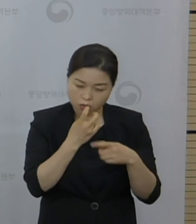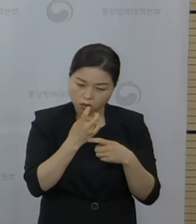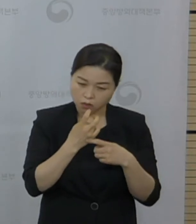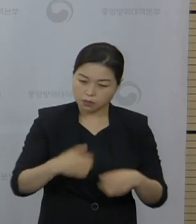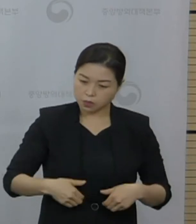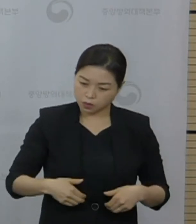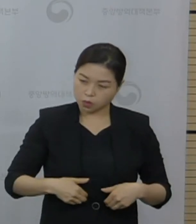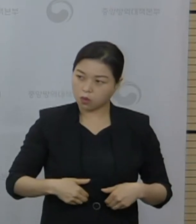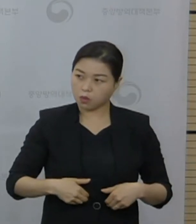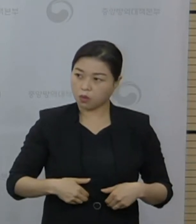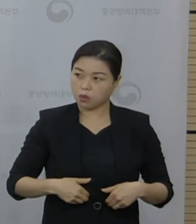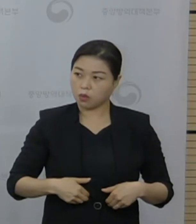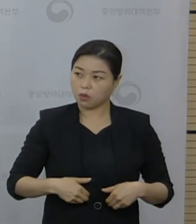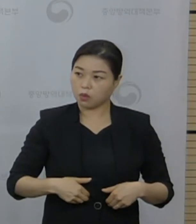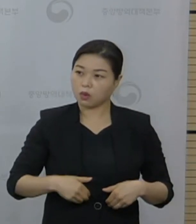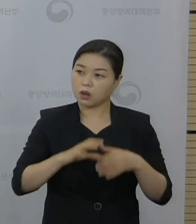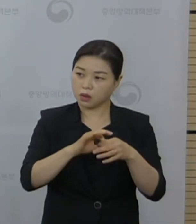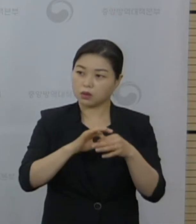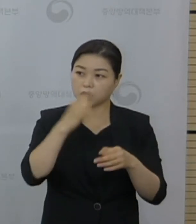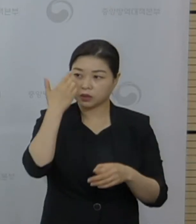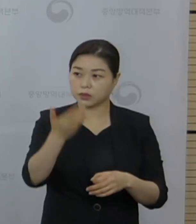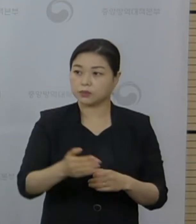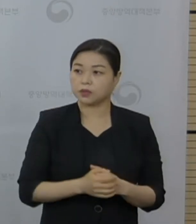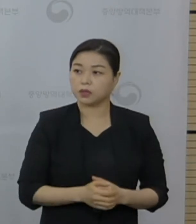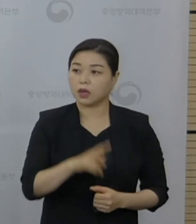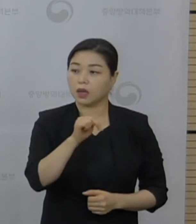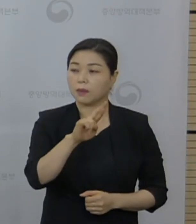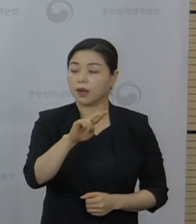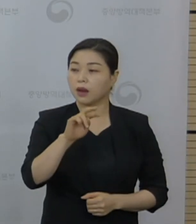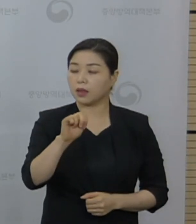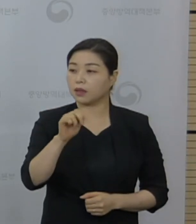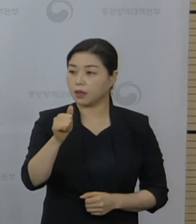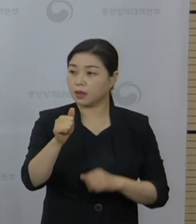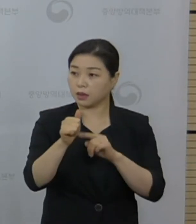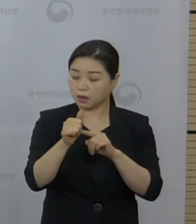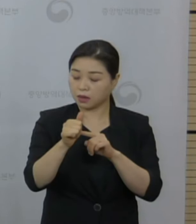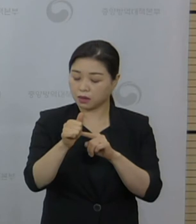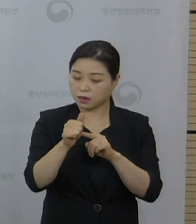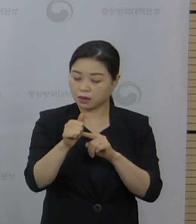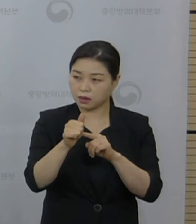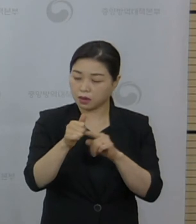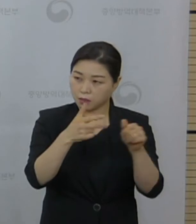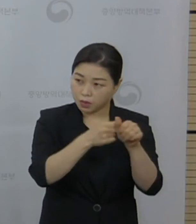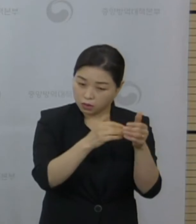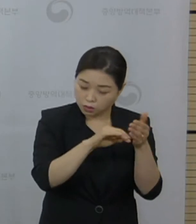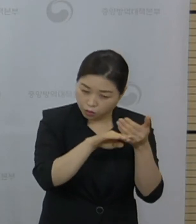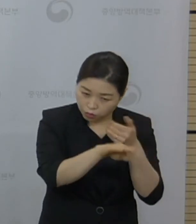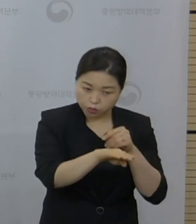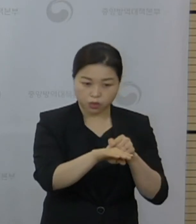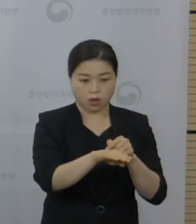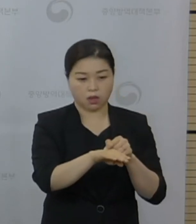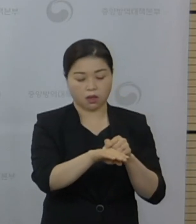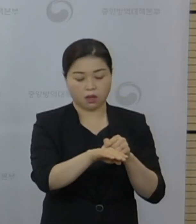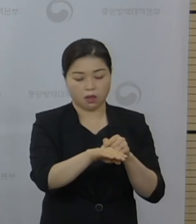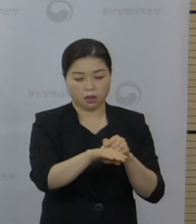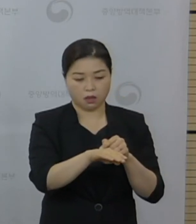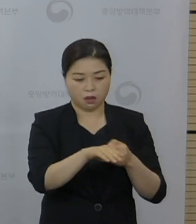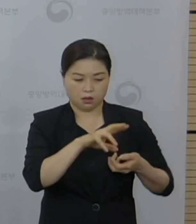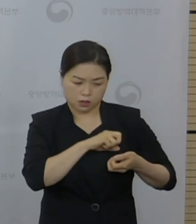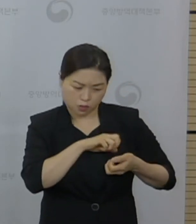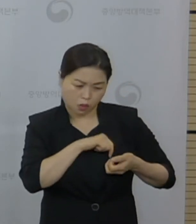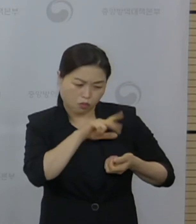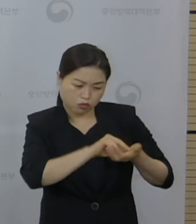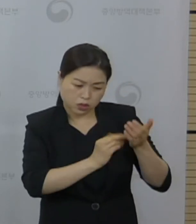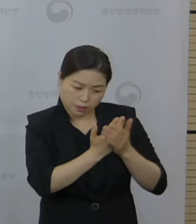네 말씀하신 아까 그 mRNA 백신 후 심근염과 심낭염이 부작용으로 등록된 것은 아마